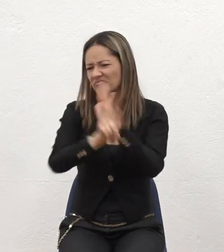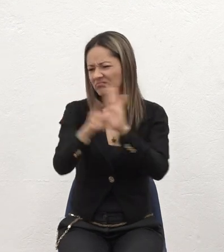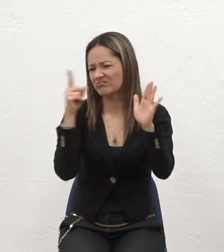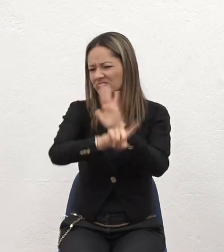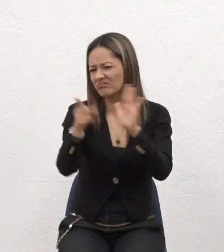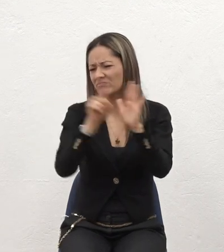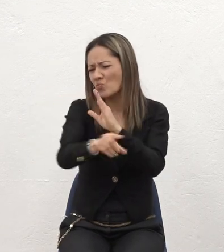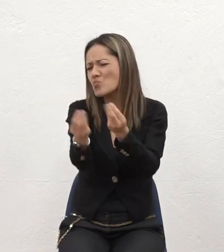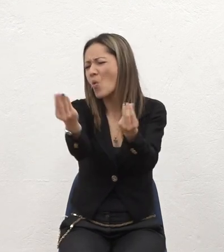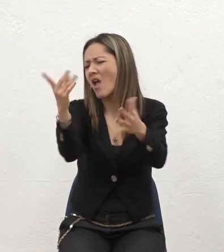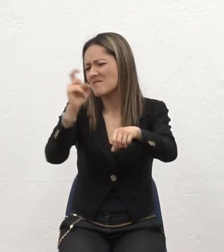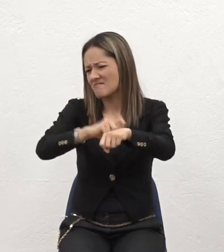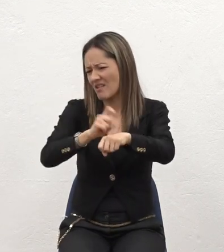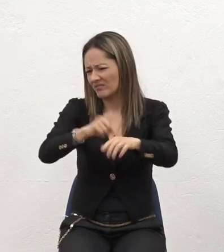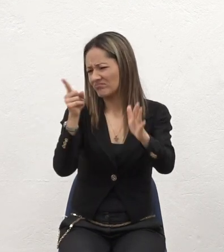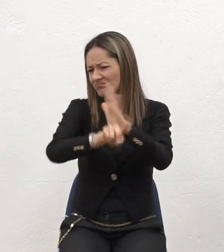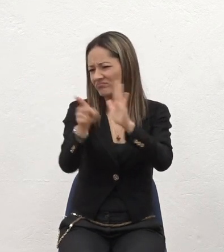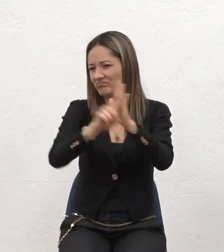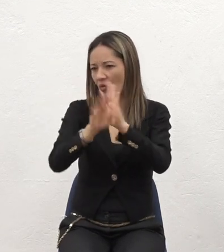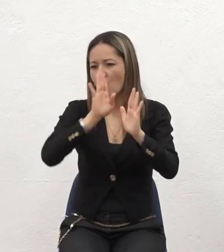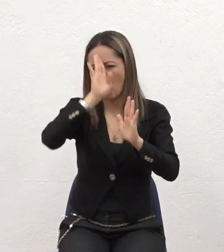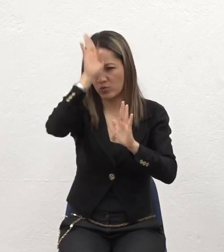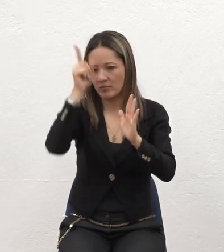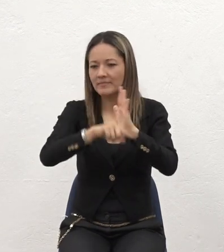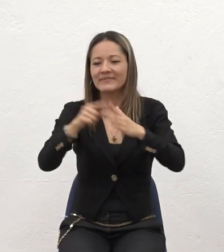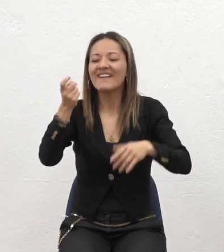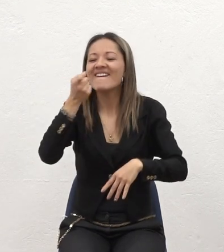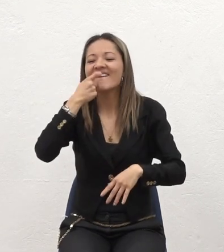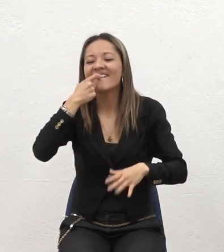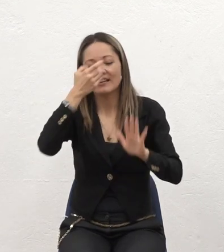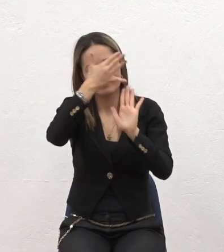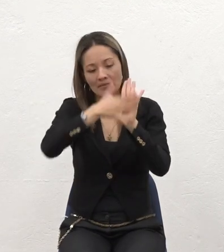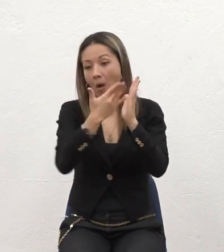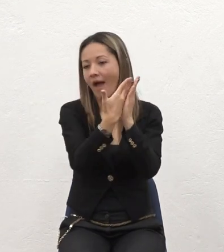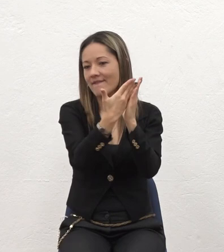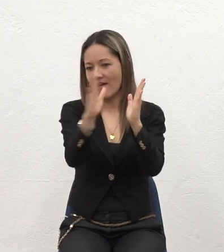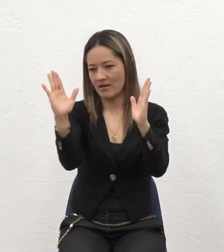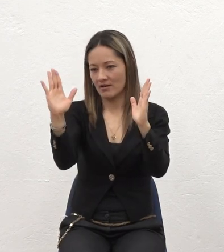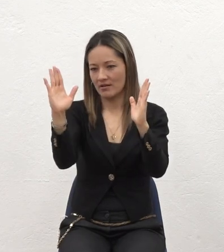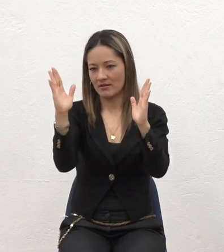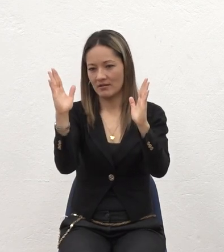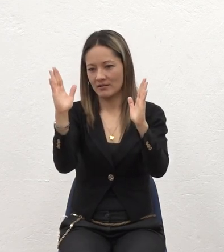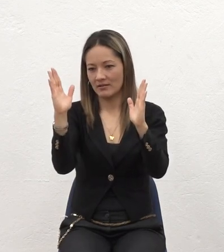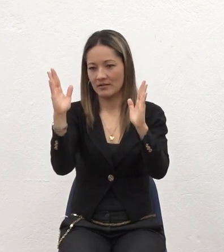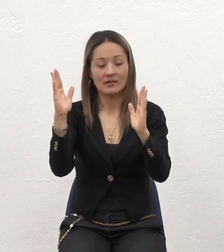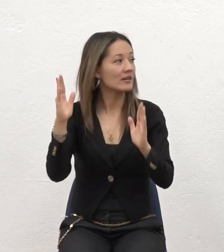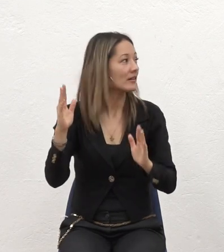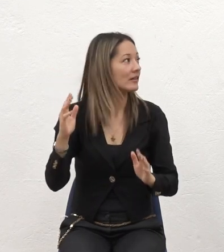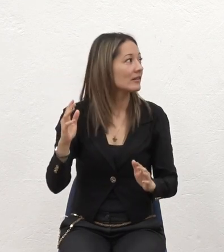ese día Era una puerta Pues De vidrio Pero estaba abierta Y el vidrio Estaba absolutamente Limpio